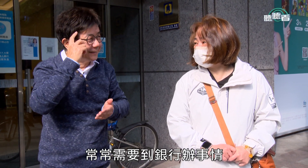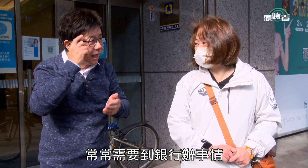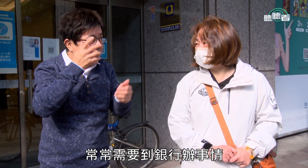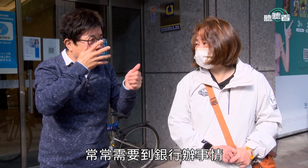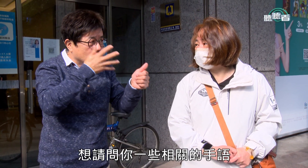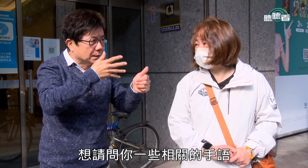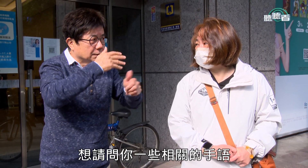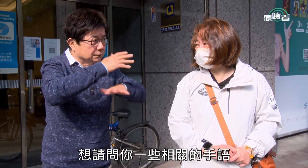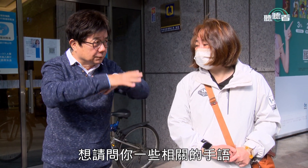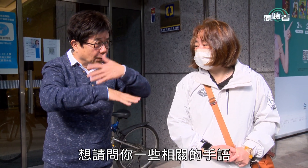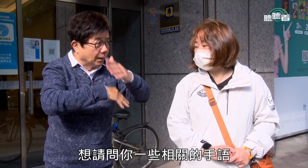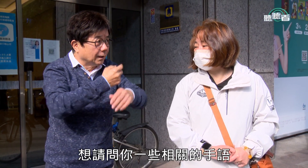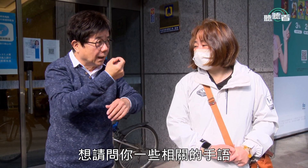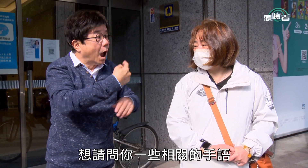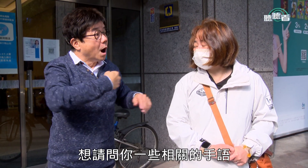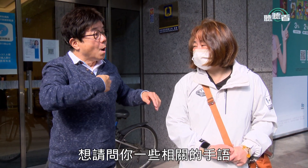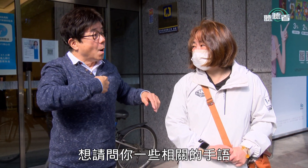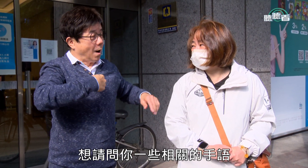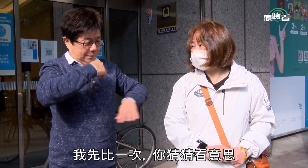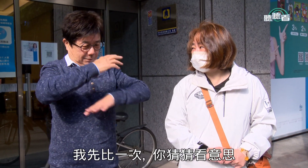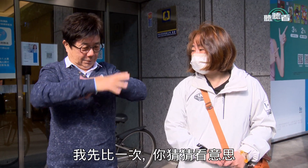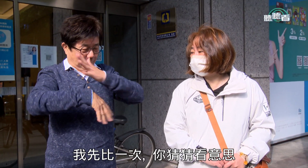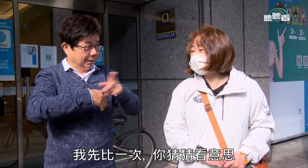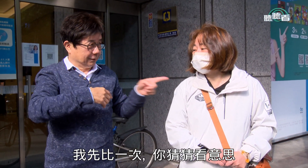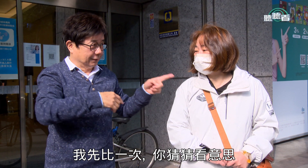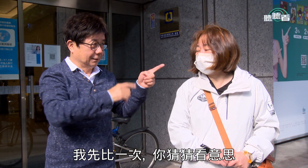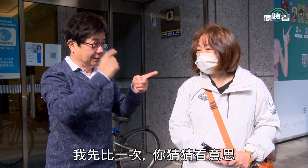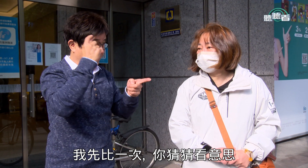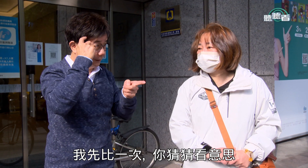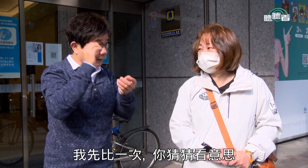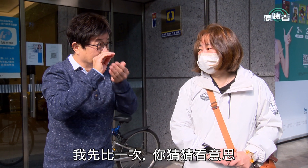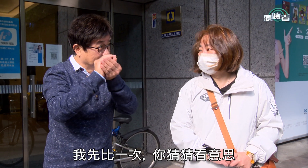想请问你一些相关的手语我先比一次你猜猜看意思